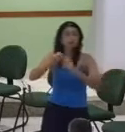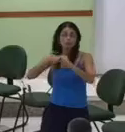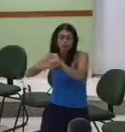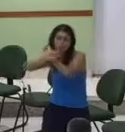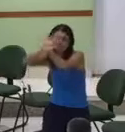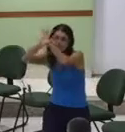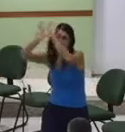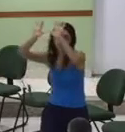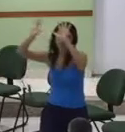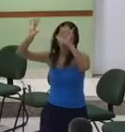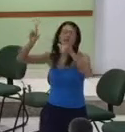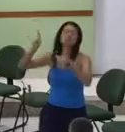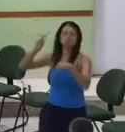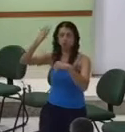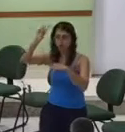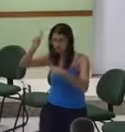e comemorarão a tua